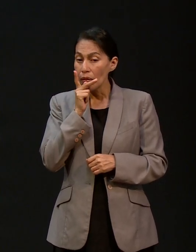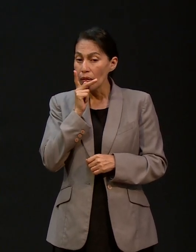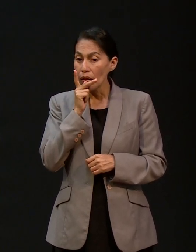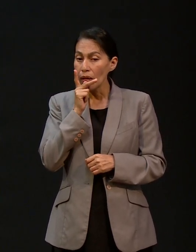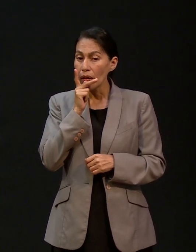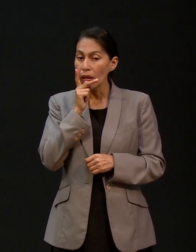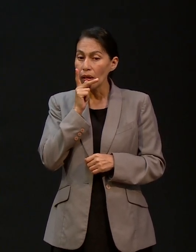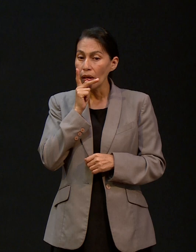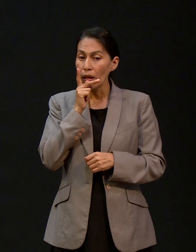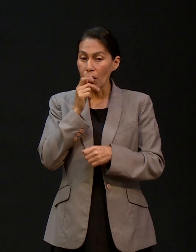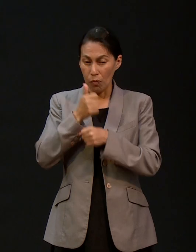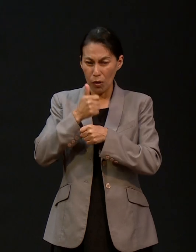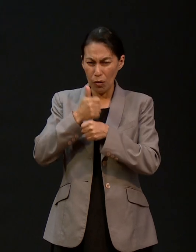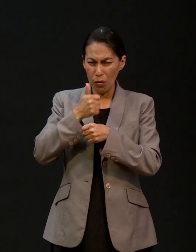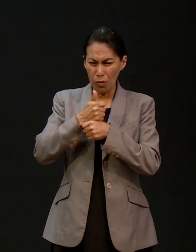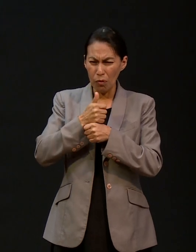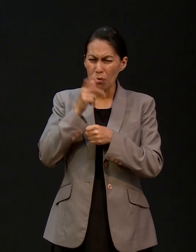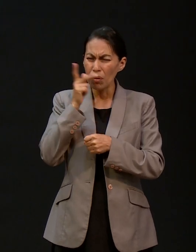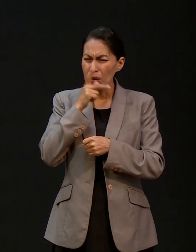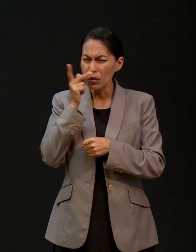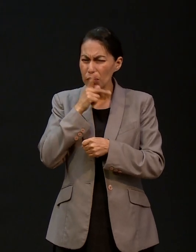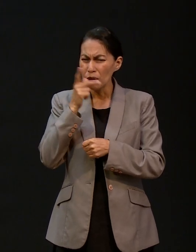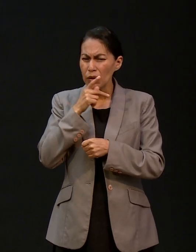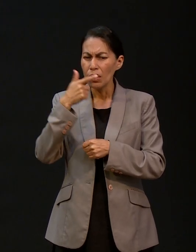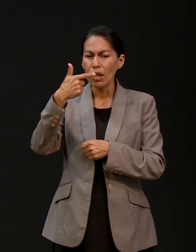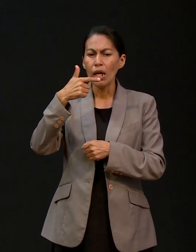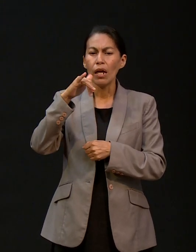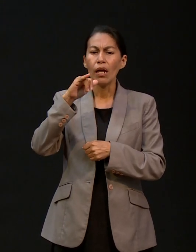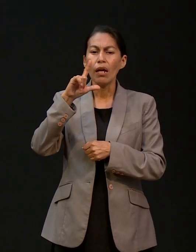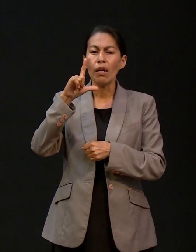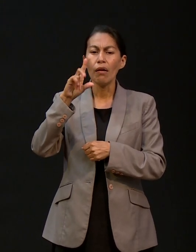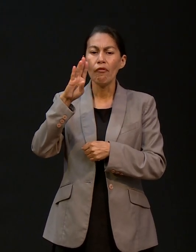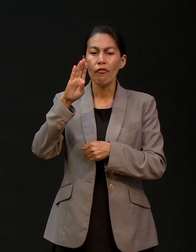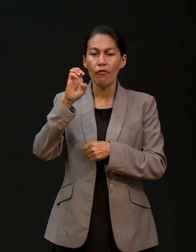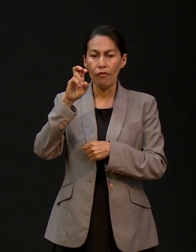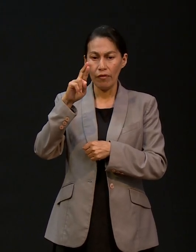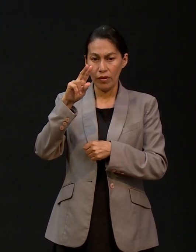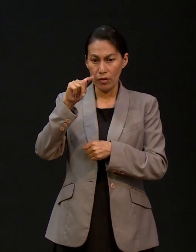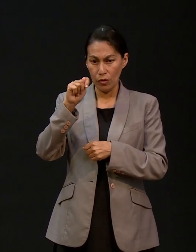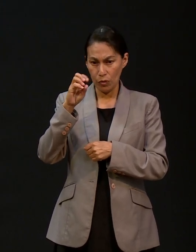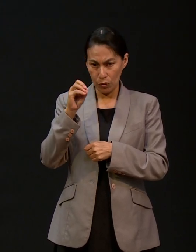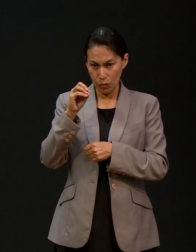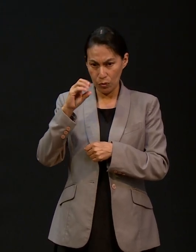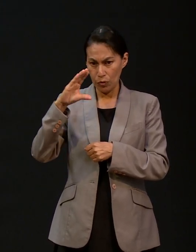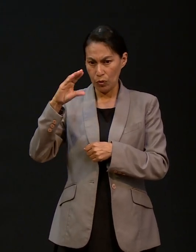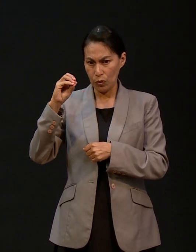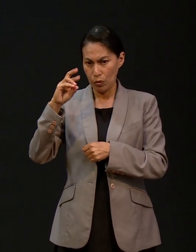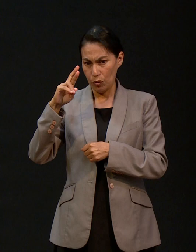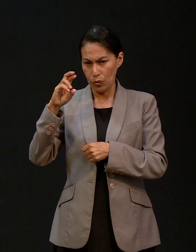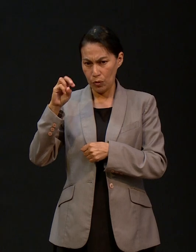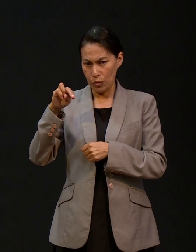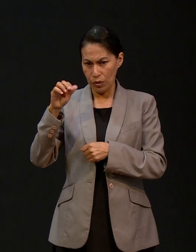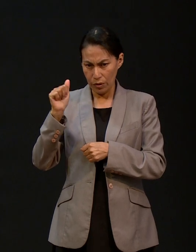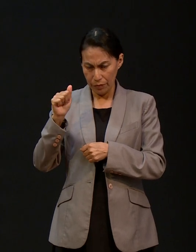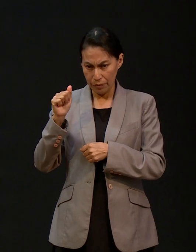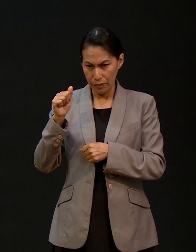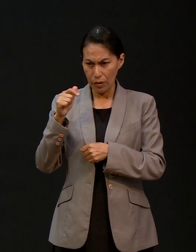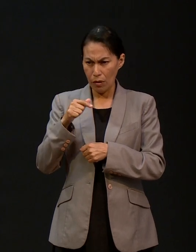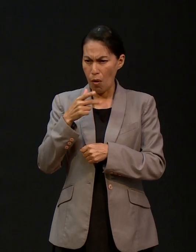abuelo, de mi abuelito, del pastor Gilberto Corona. Cuando él despertaba muy temprano, en su